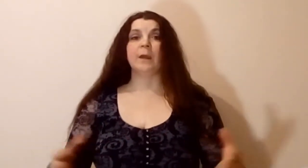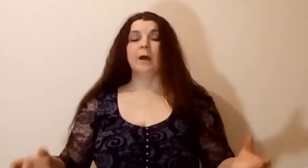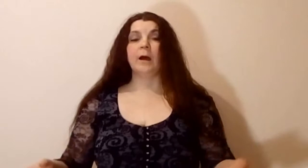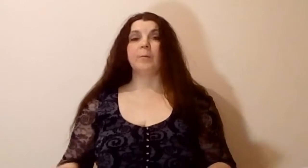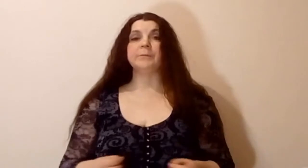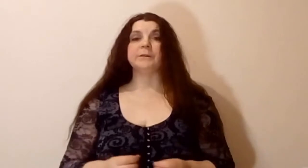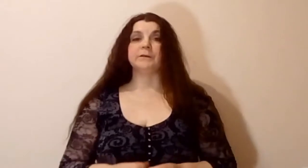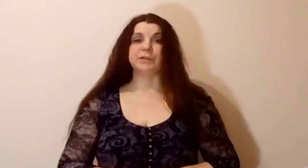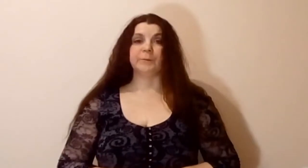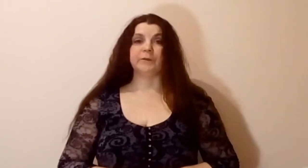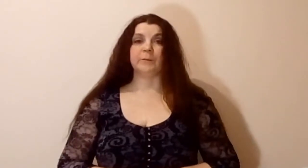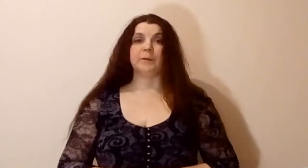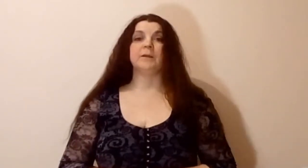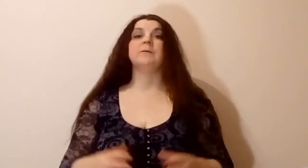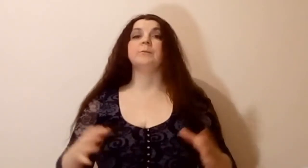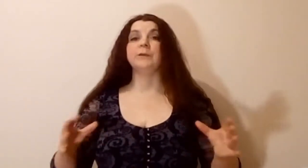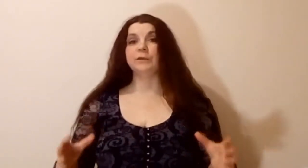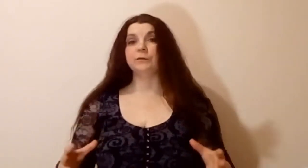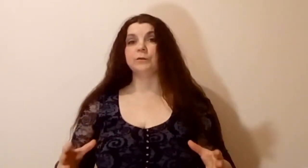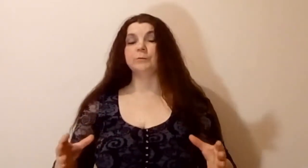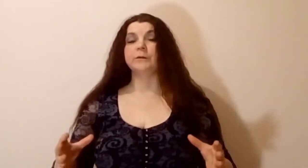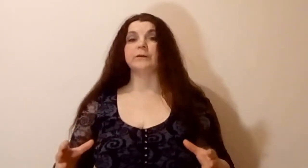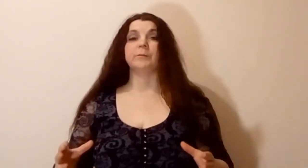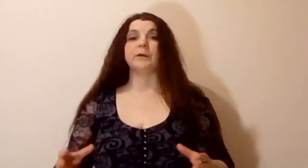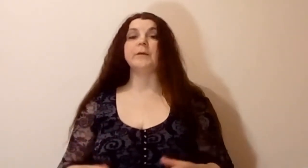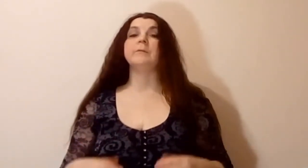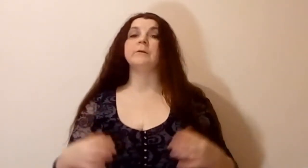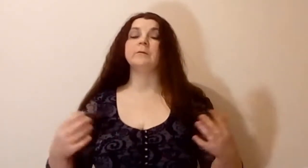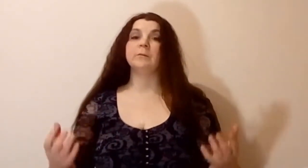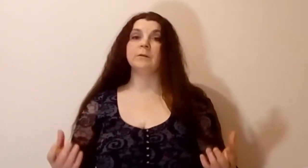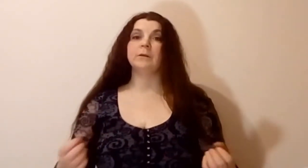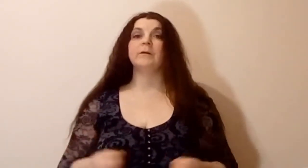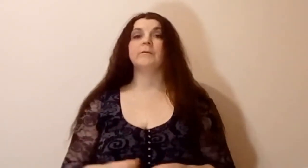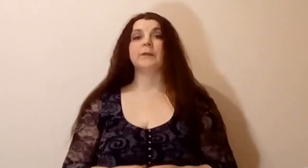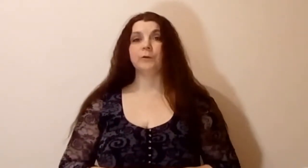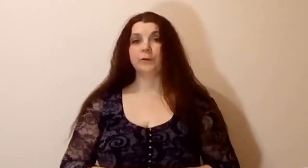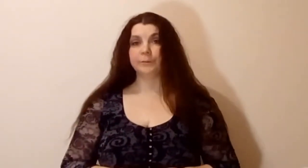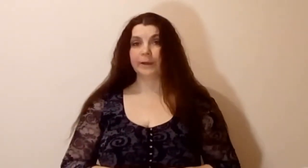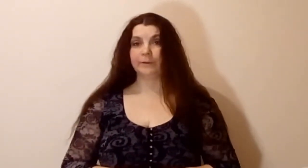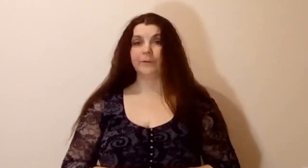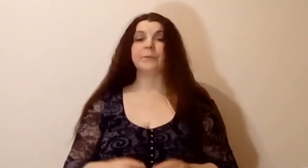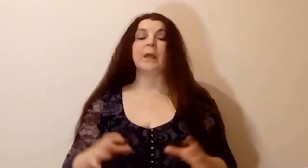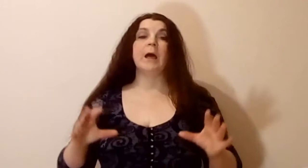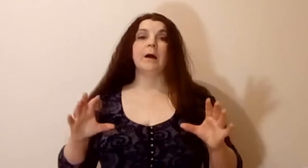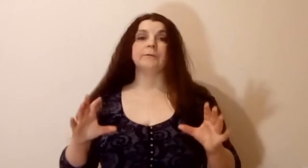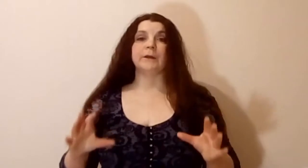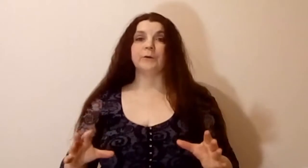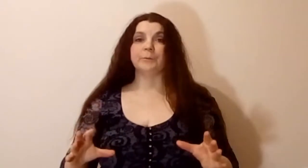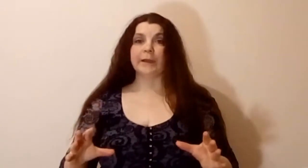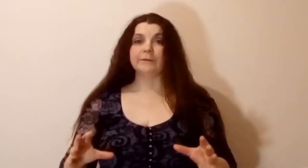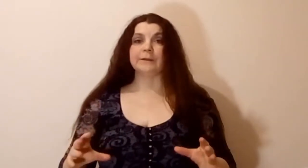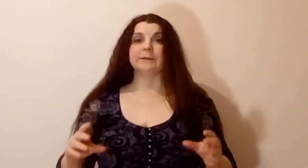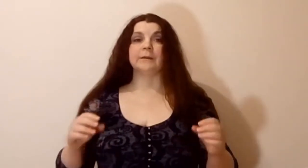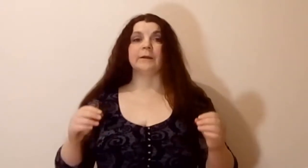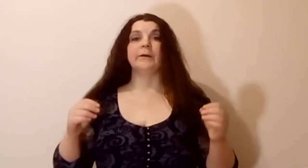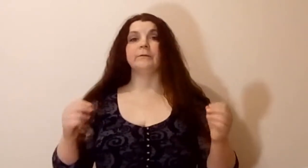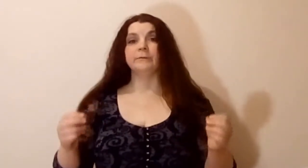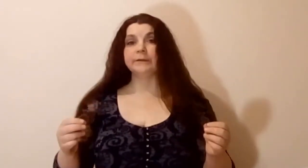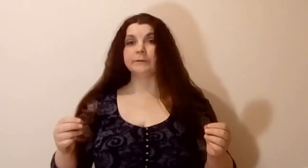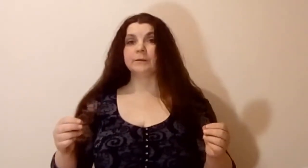А мы продолжаем с вами. И сегодня мы разбираем второе правило. Второе правило – это вызвать